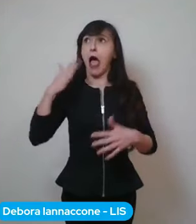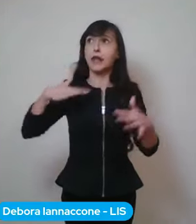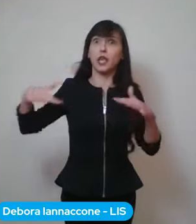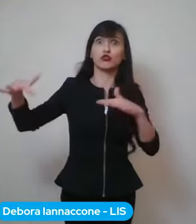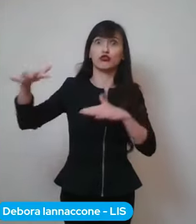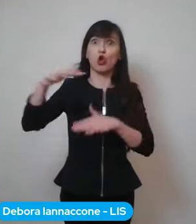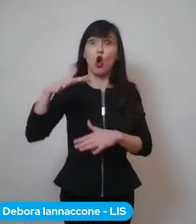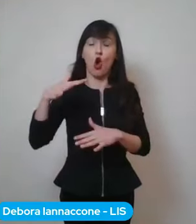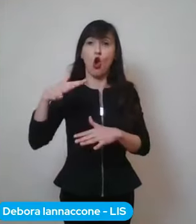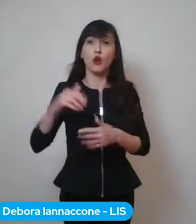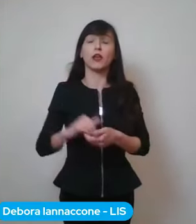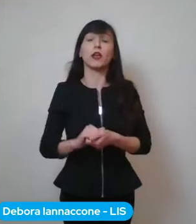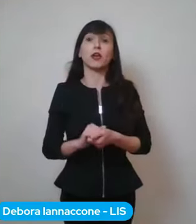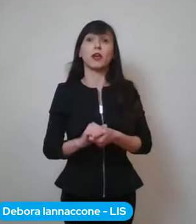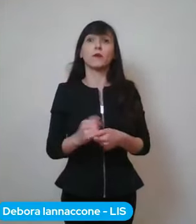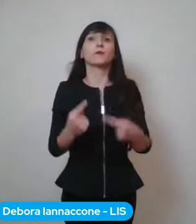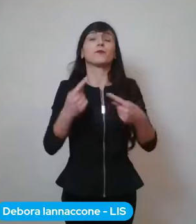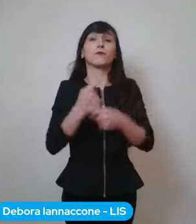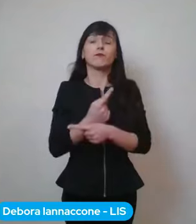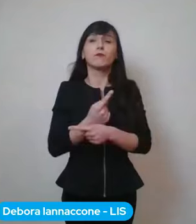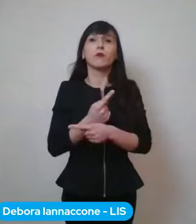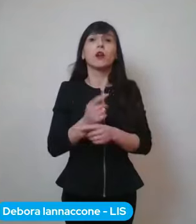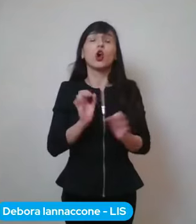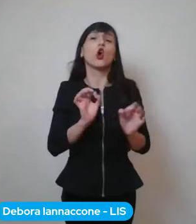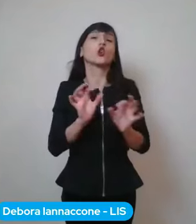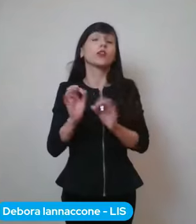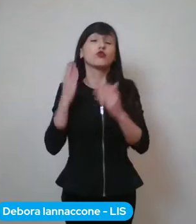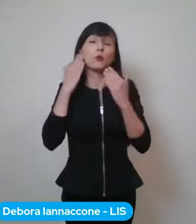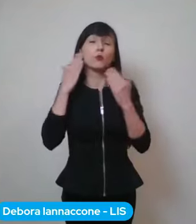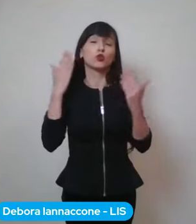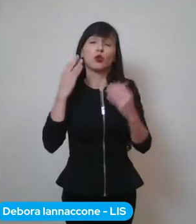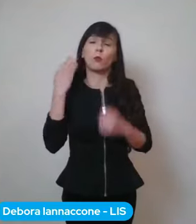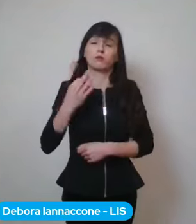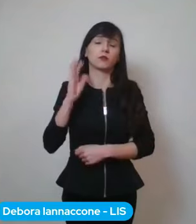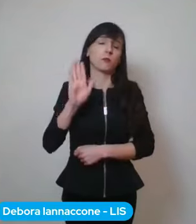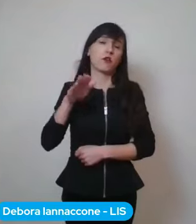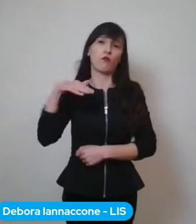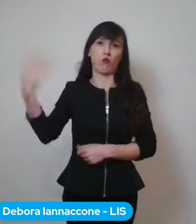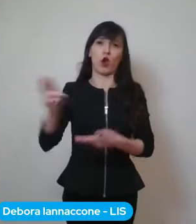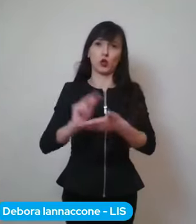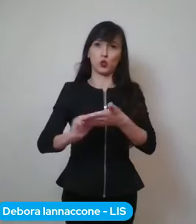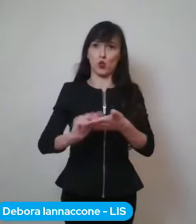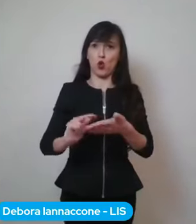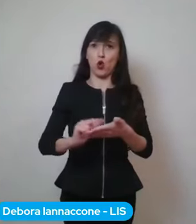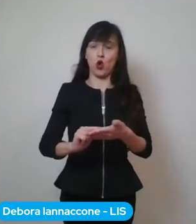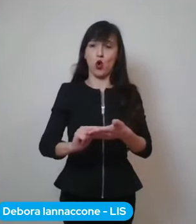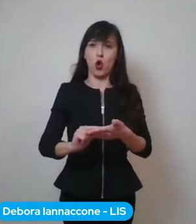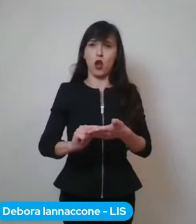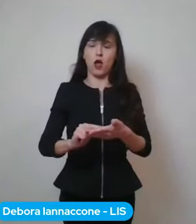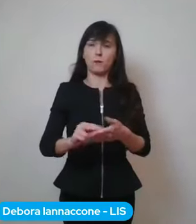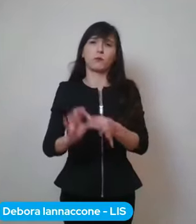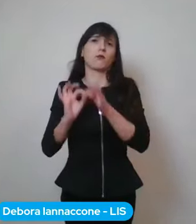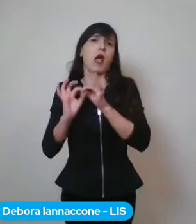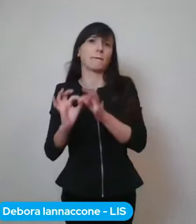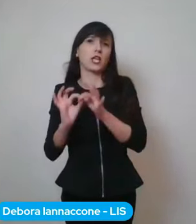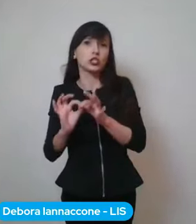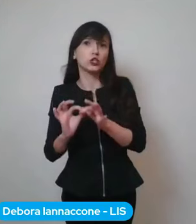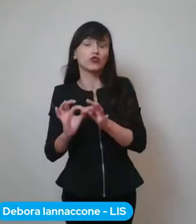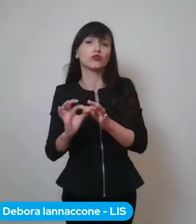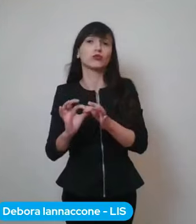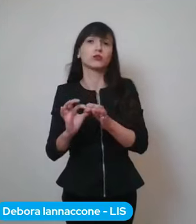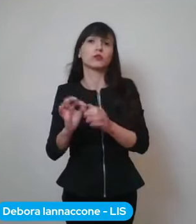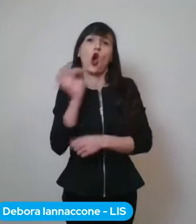mentre il contagio purtroppo avviene sempre fuori a livello amicale o a livello